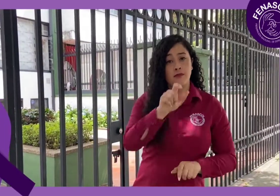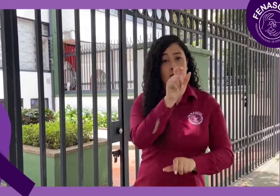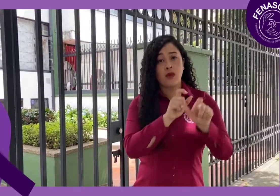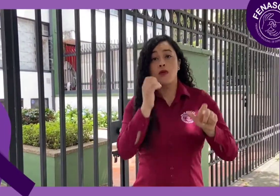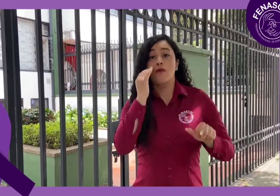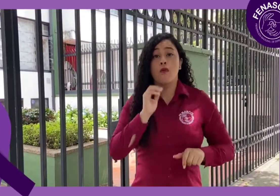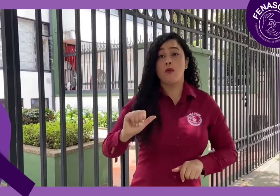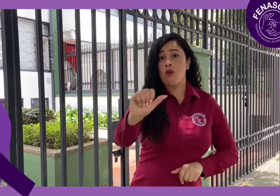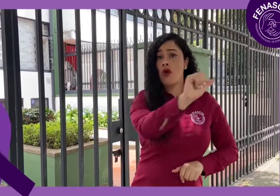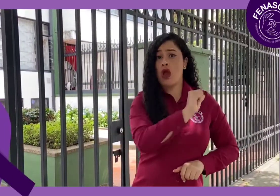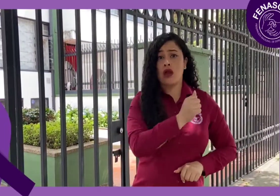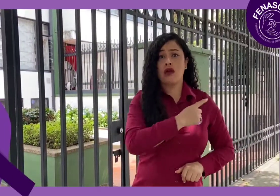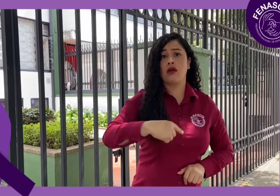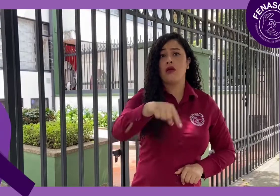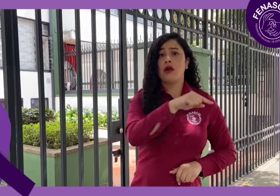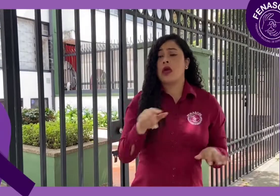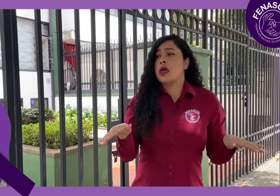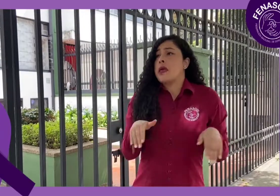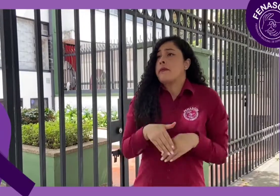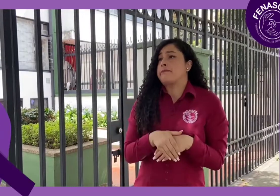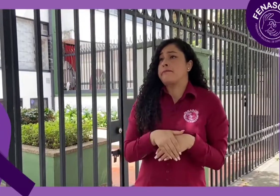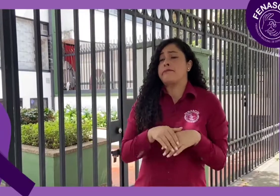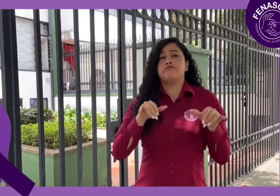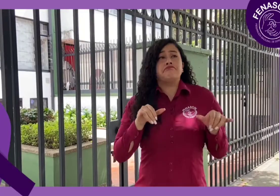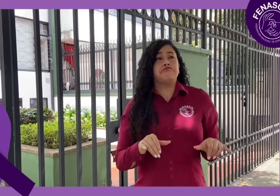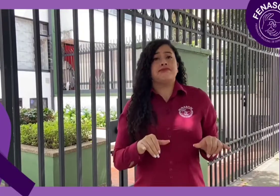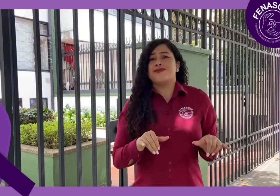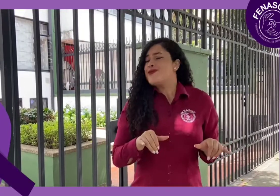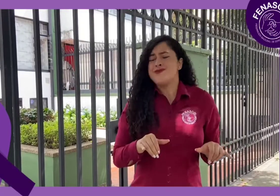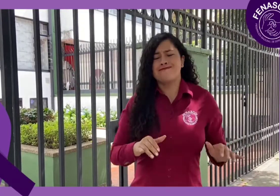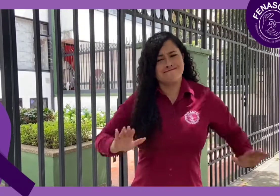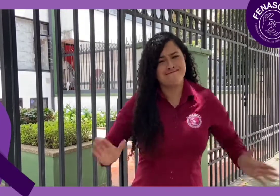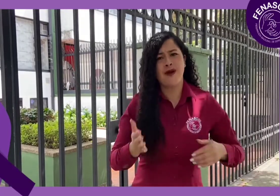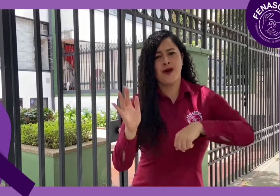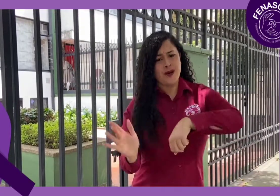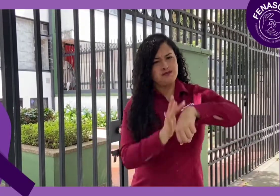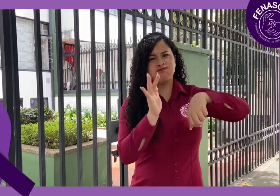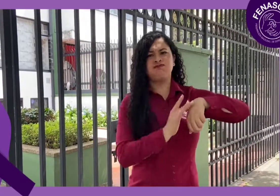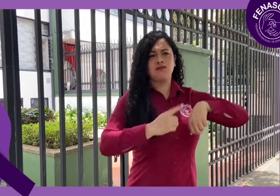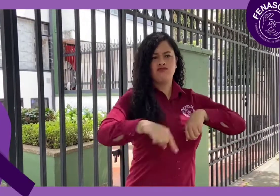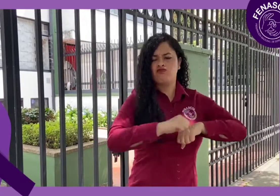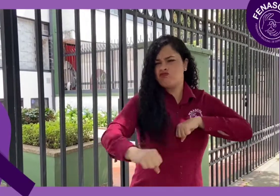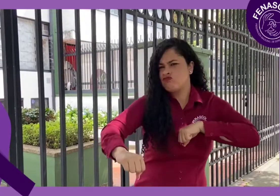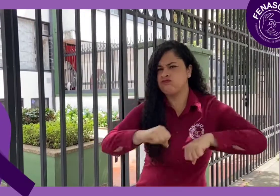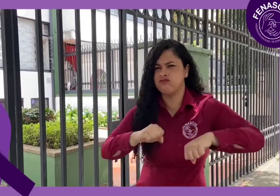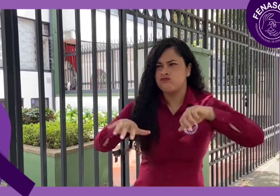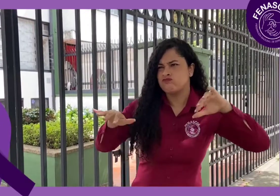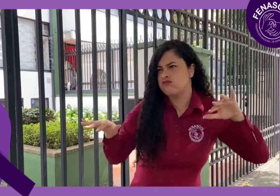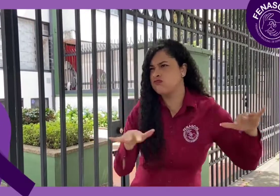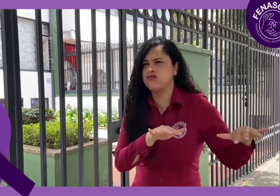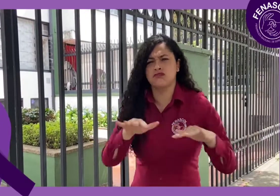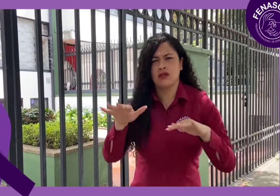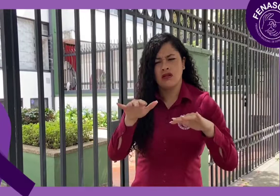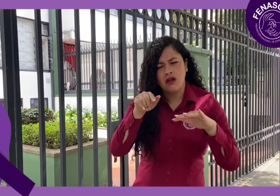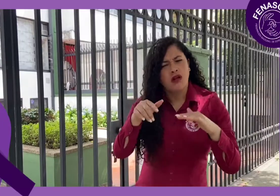Segundo, motivamos a todas las mujeres sordas para que no se queden quietas, sean